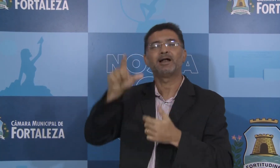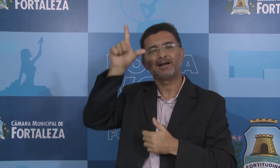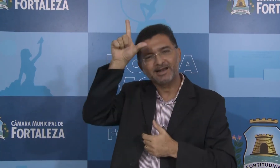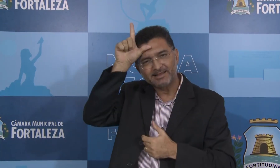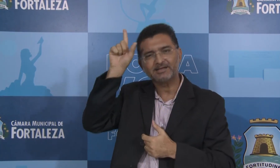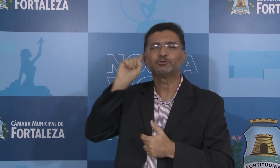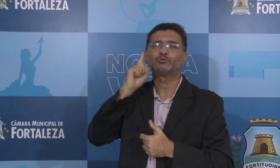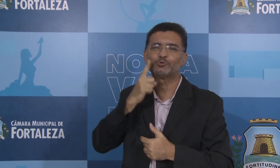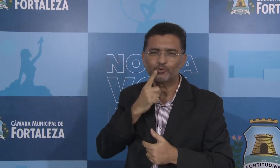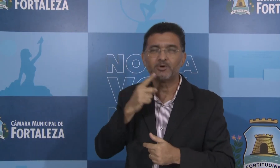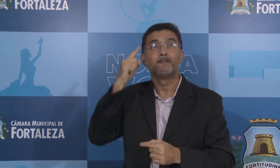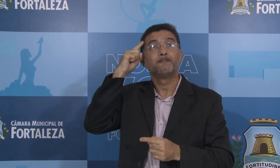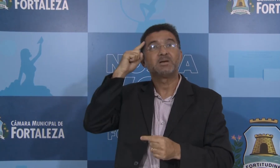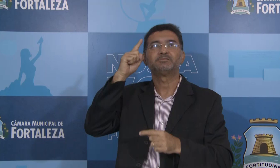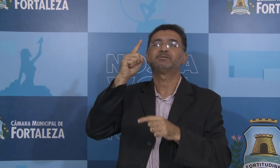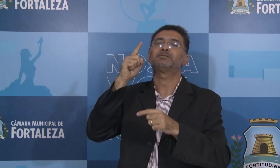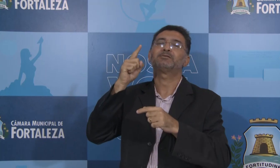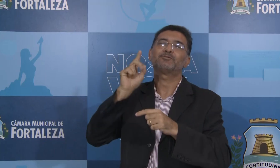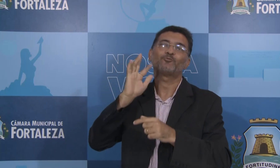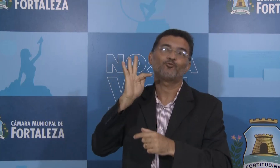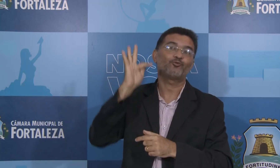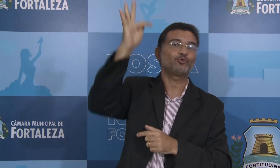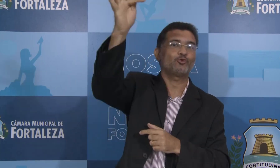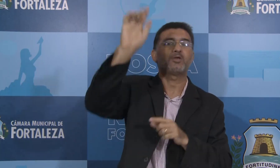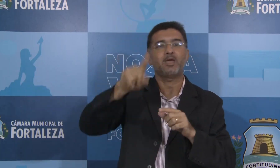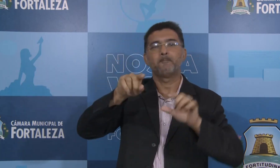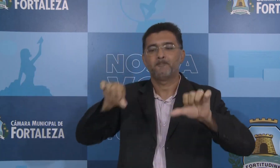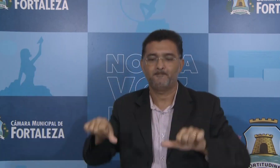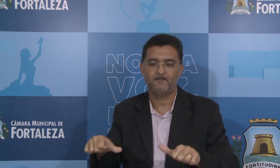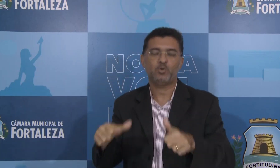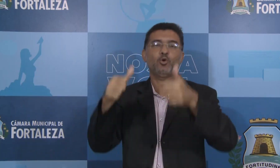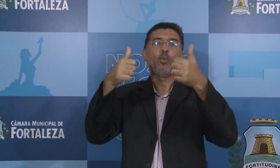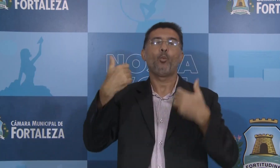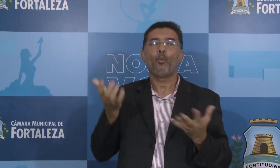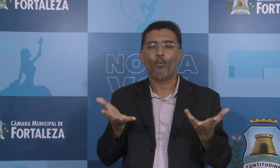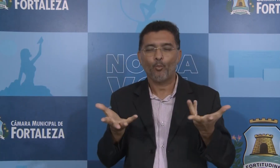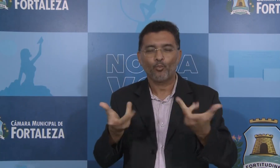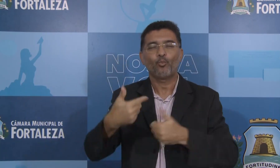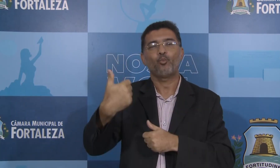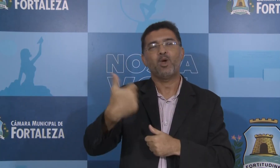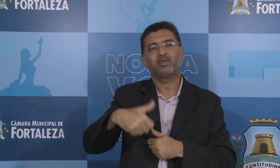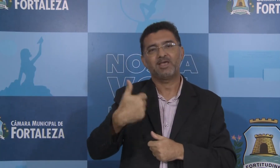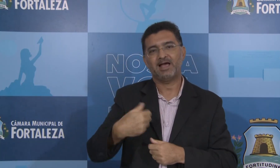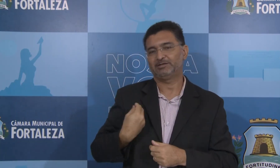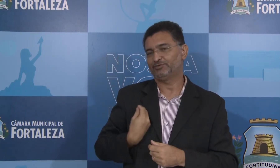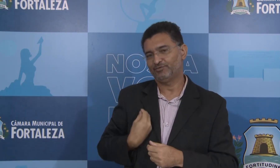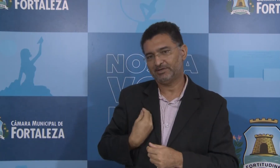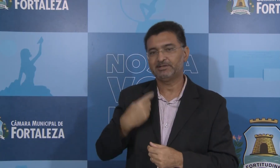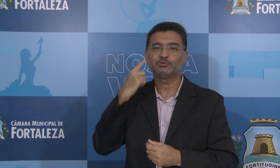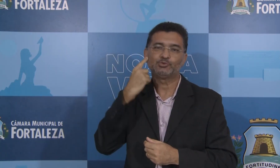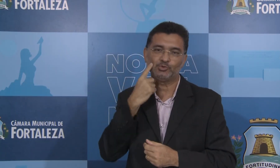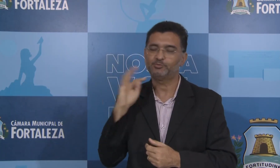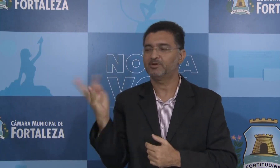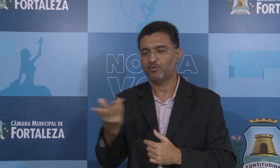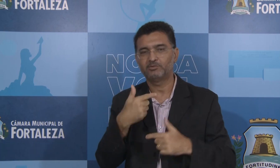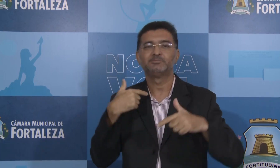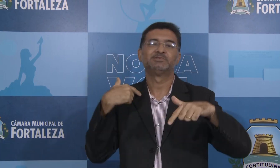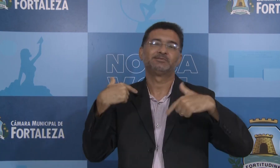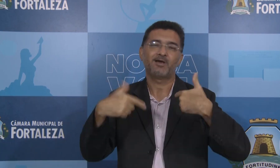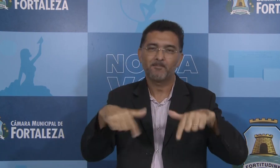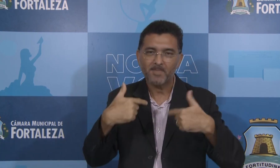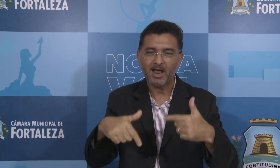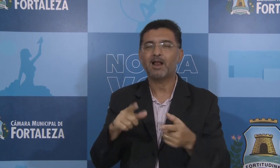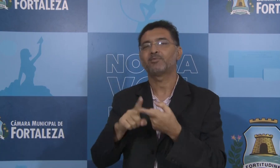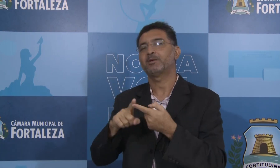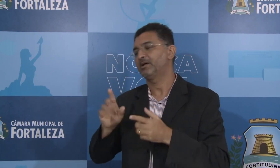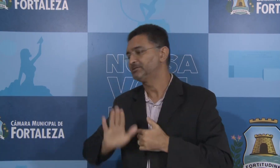Há anos a gente tem um movimento surdo, de liderança, de realmente buscar uma qualidade de vida melhor para as pessoas